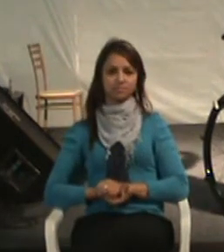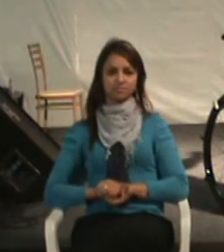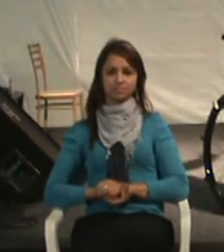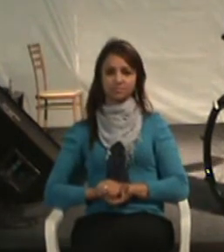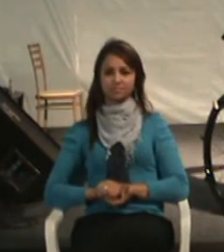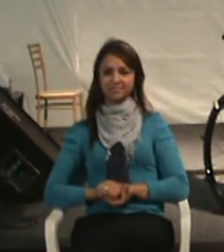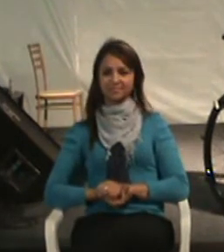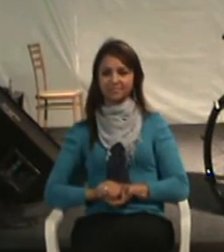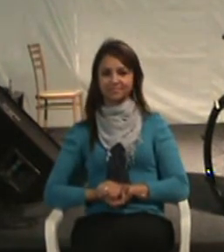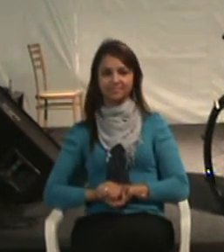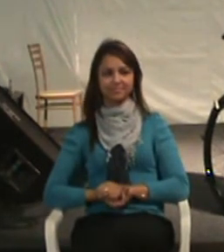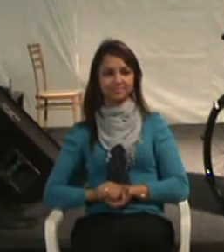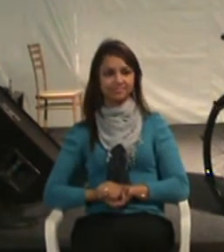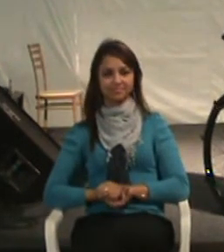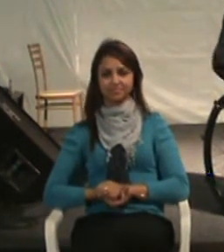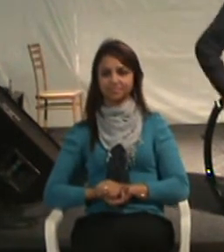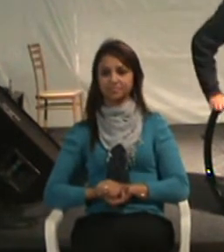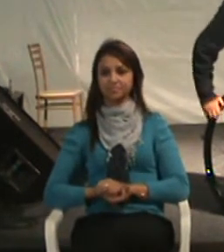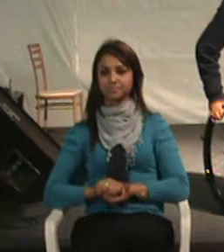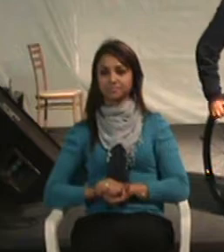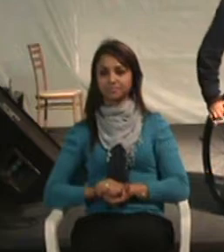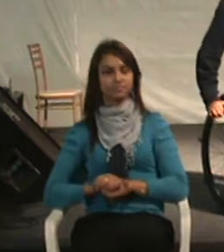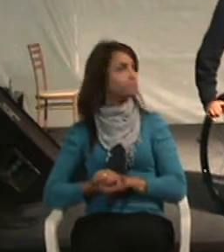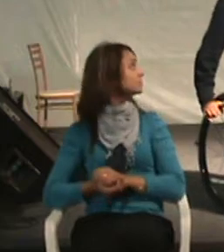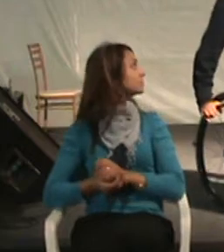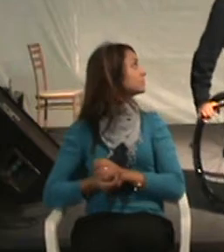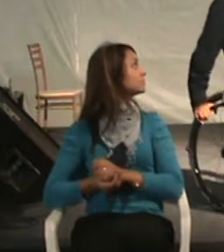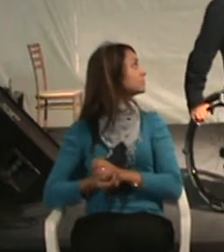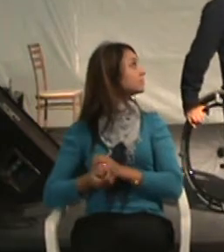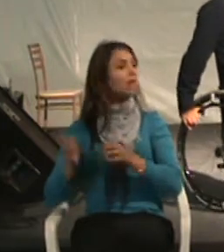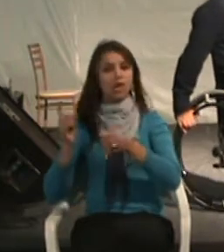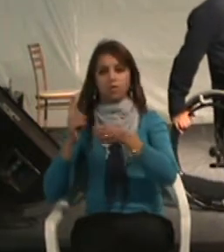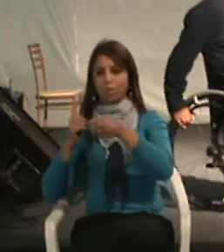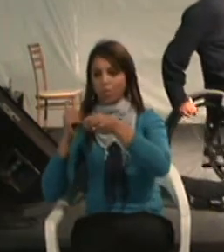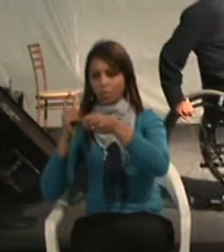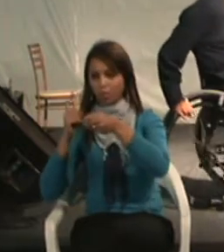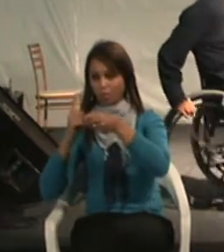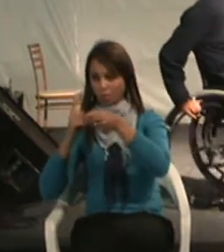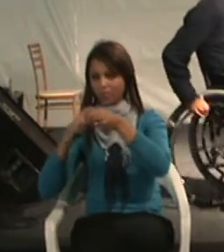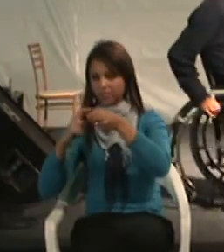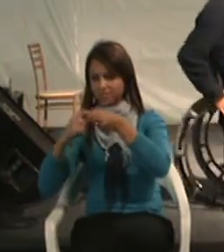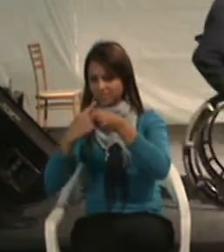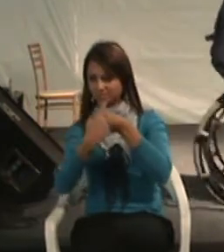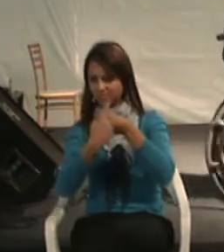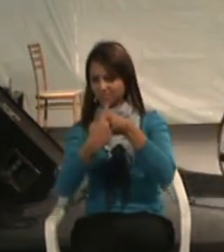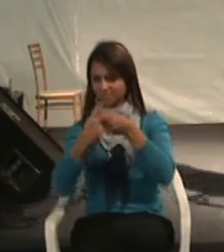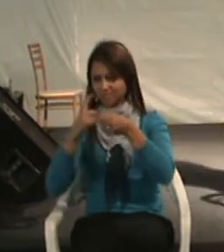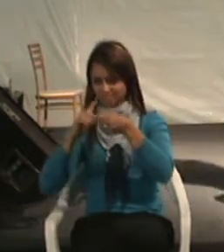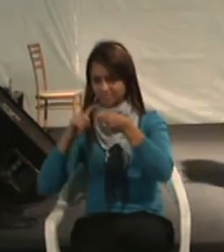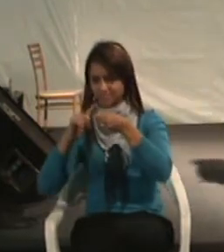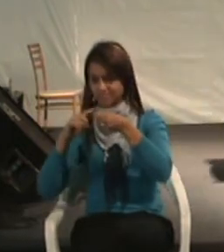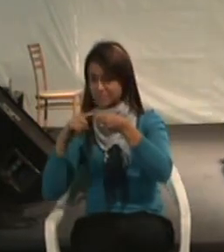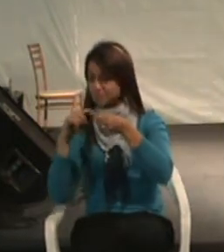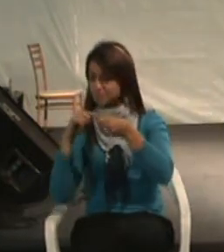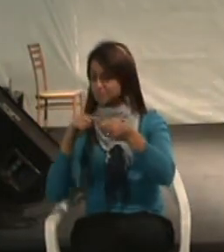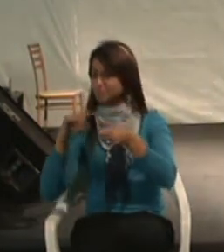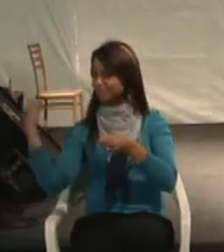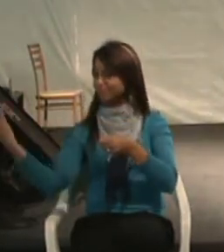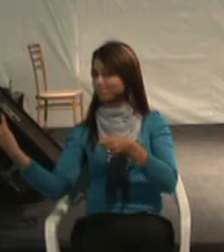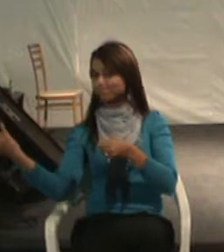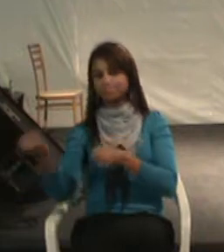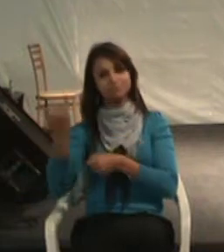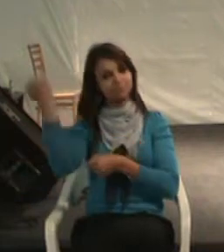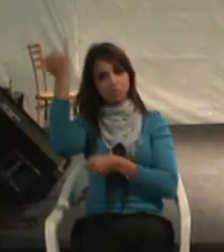A convenção dos direitos das pessoas com deficiência foi um momento importantíssimo para nós,